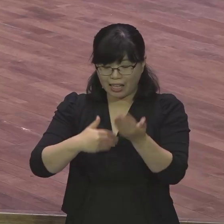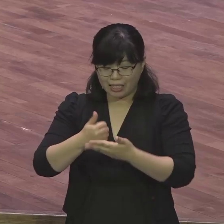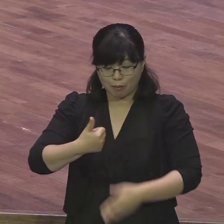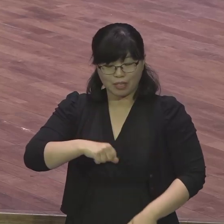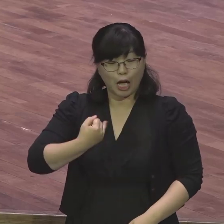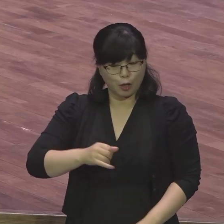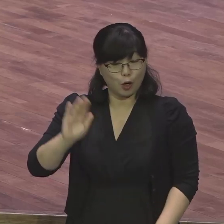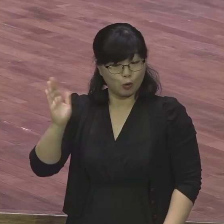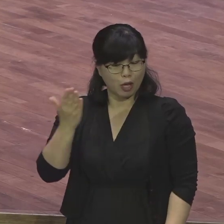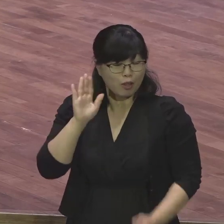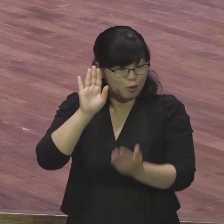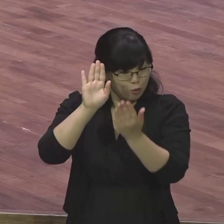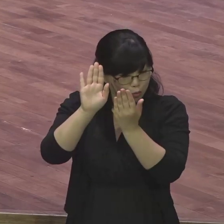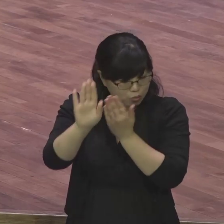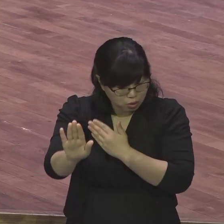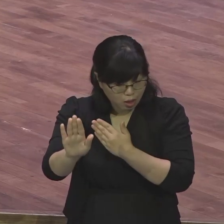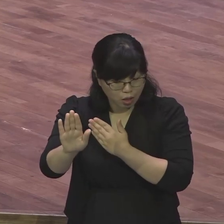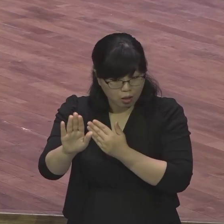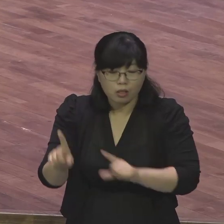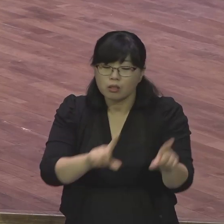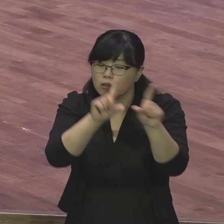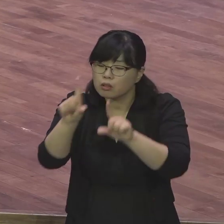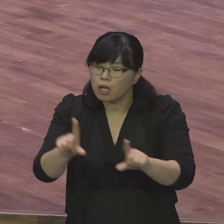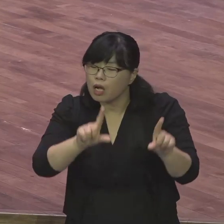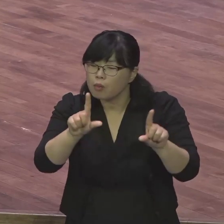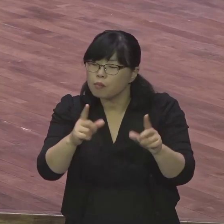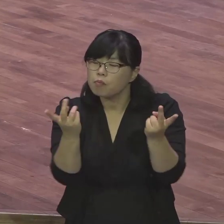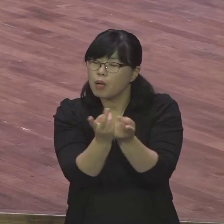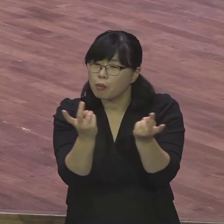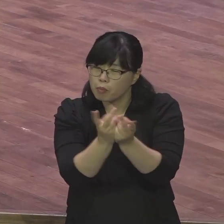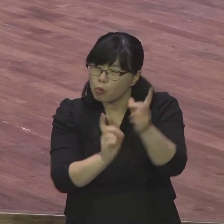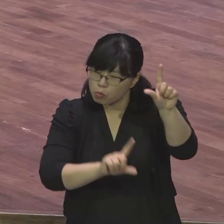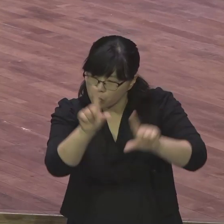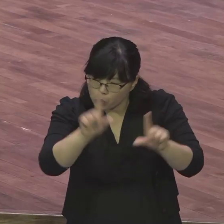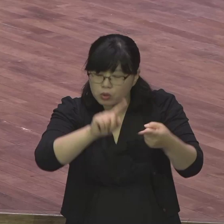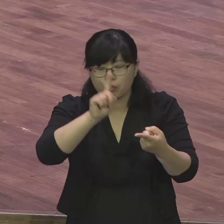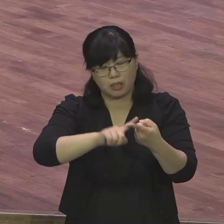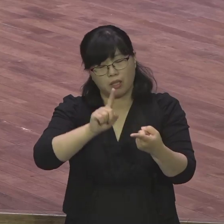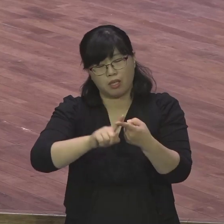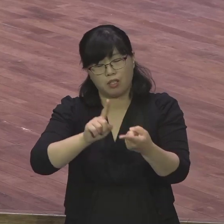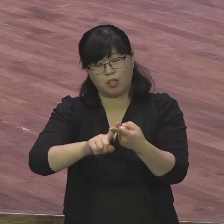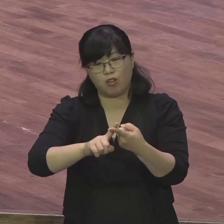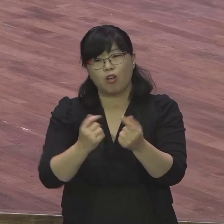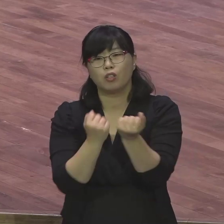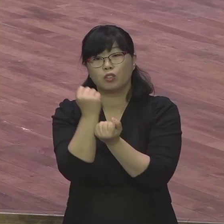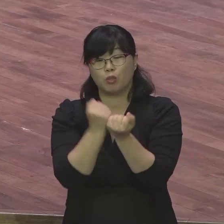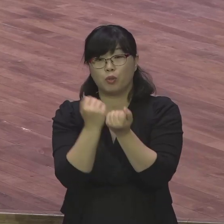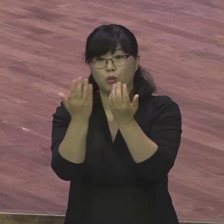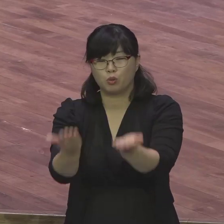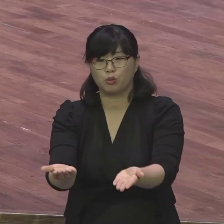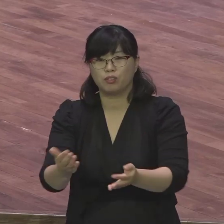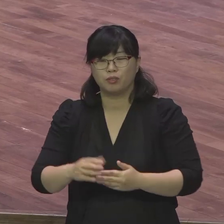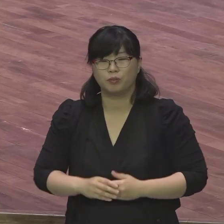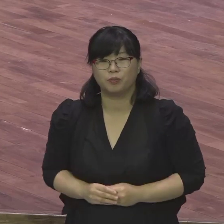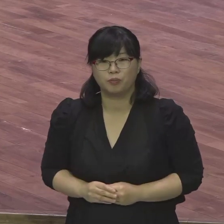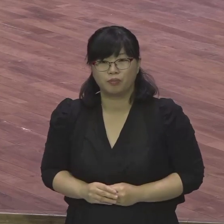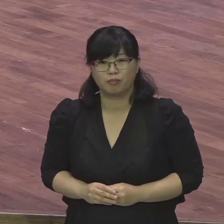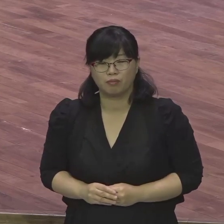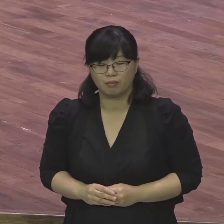미리 택정하시고 부르셨다 미리 택정하시고 부르셨다 그리고 예수 그들을